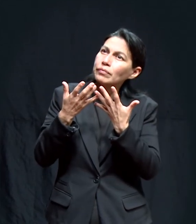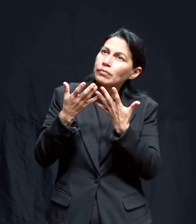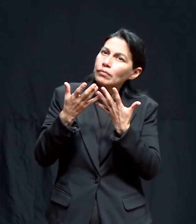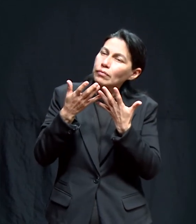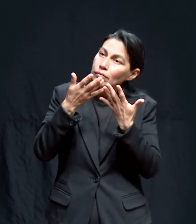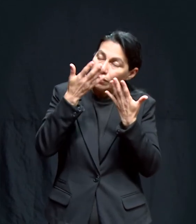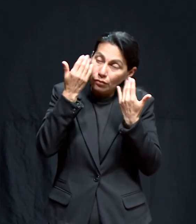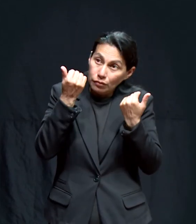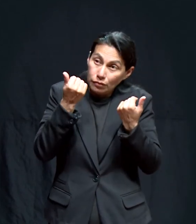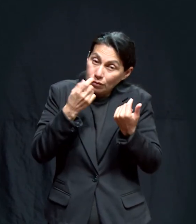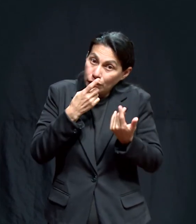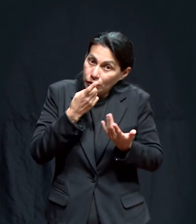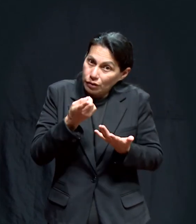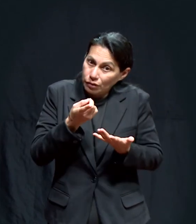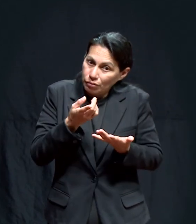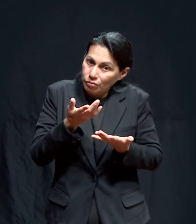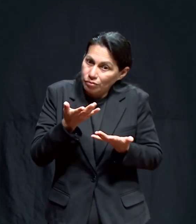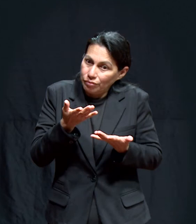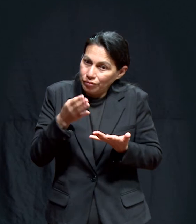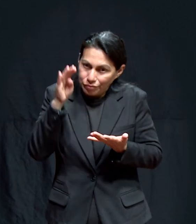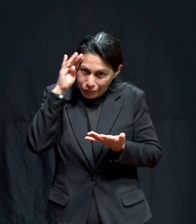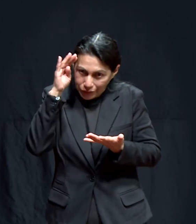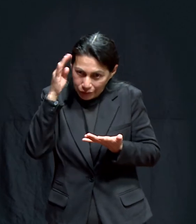lo que voy a decir,